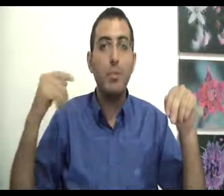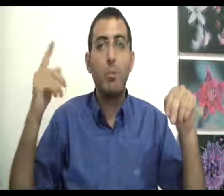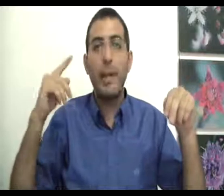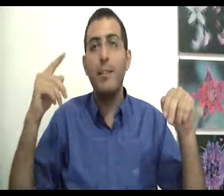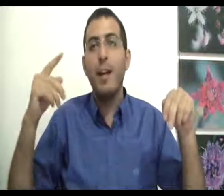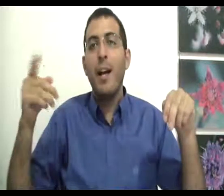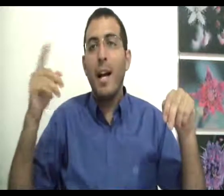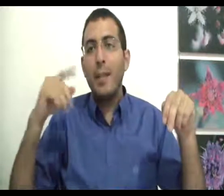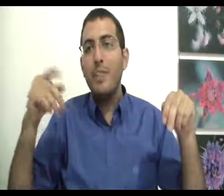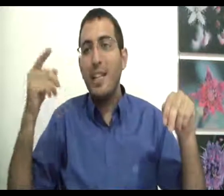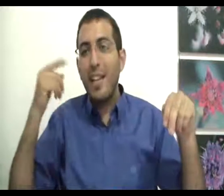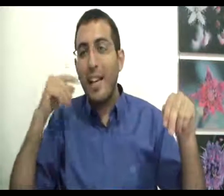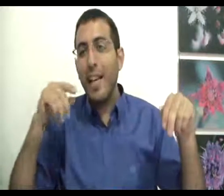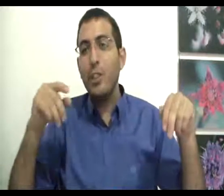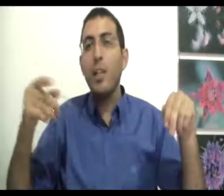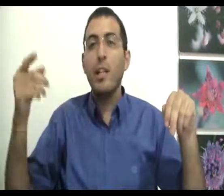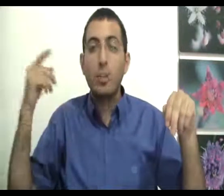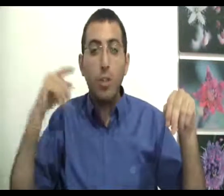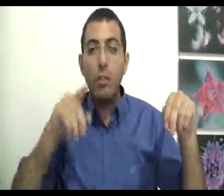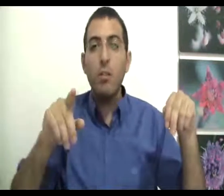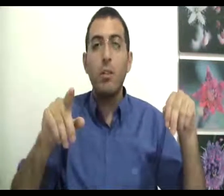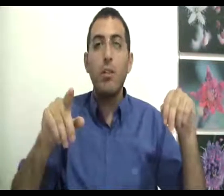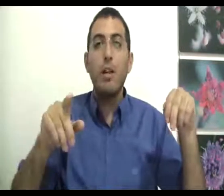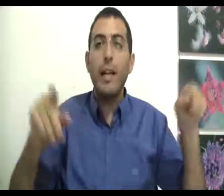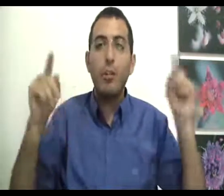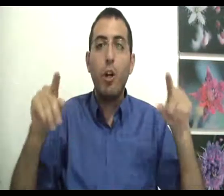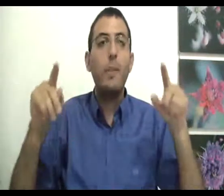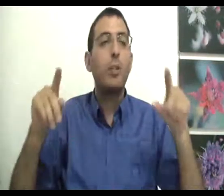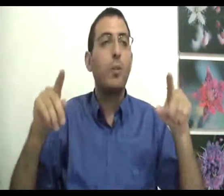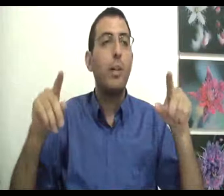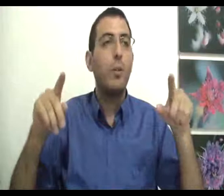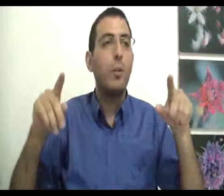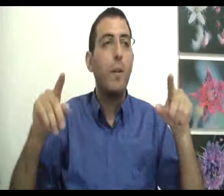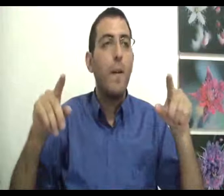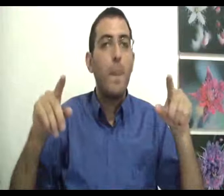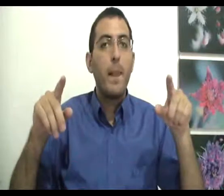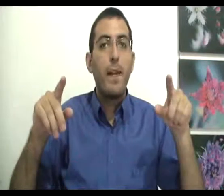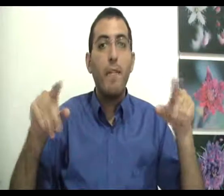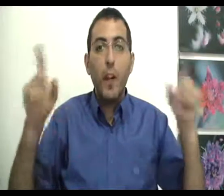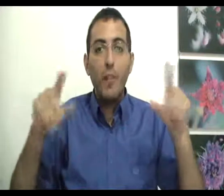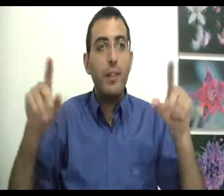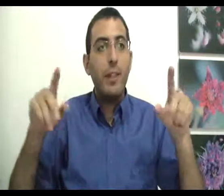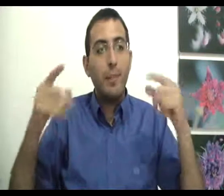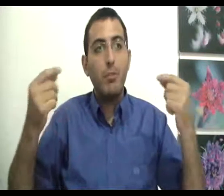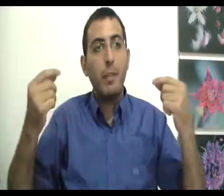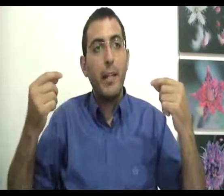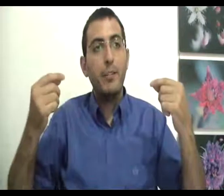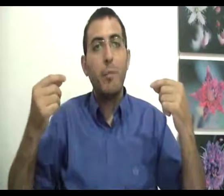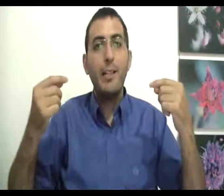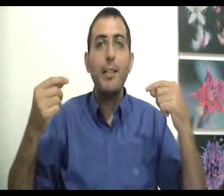זאת אומרת? האדם צריך להתעקש לרצות את כל מה שקורה לו, ולא לוותר, מה זאת אומרת? זאת אומרת, אתה